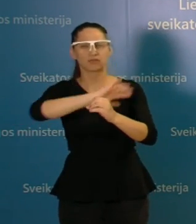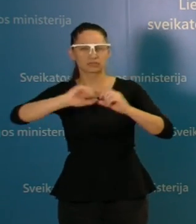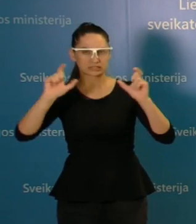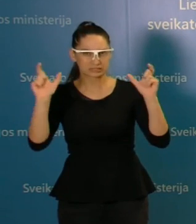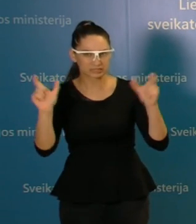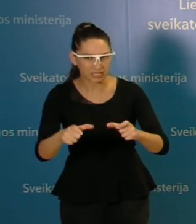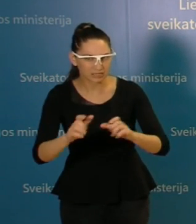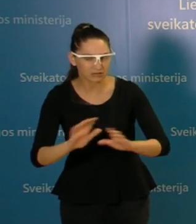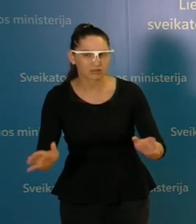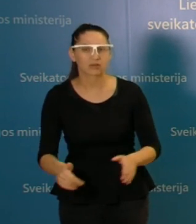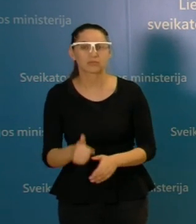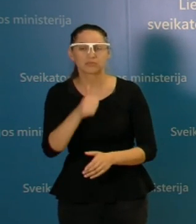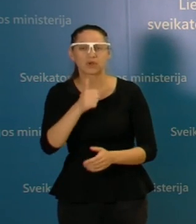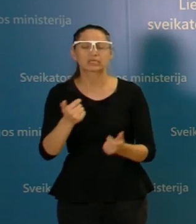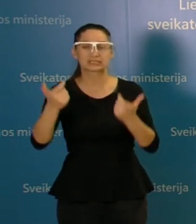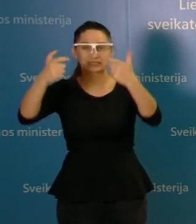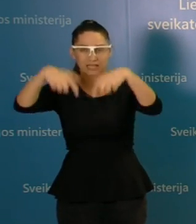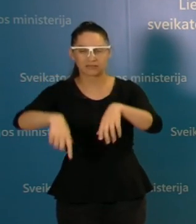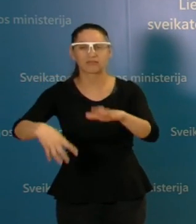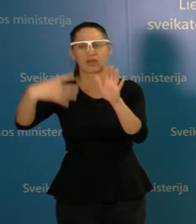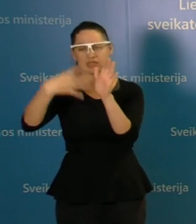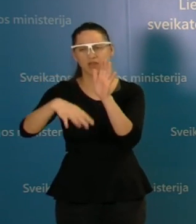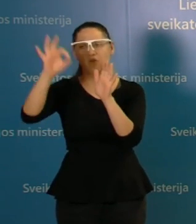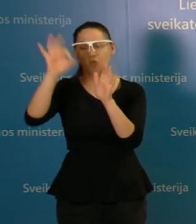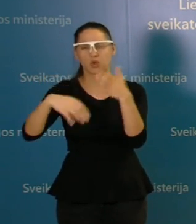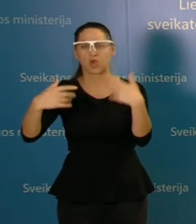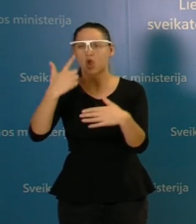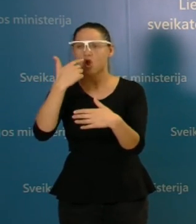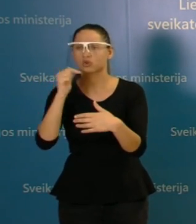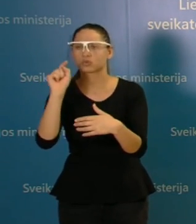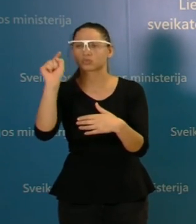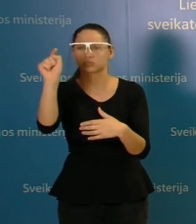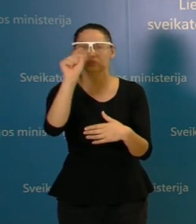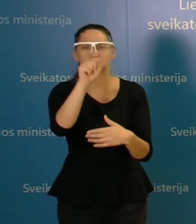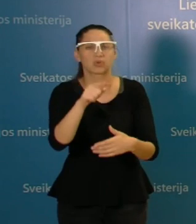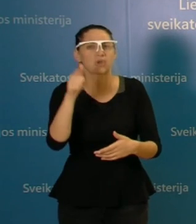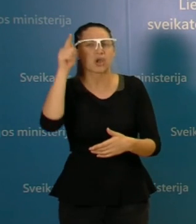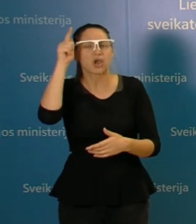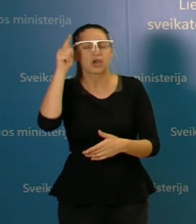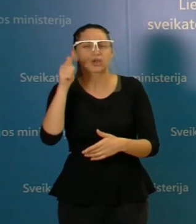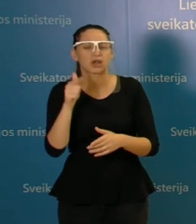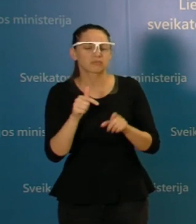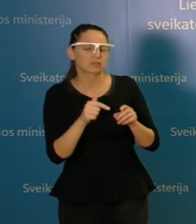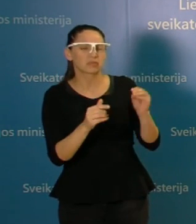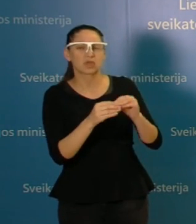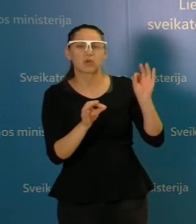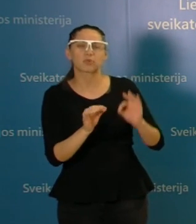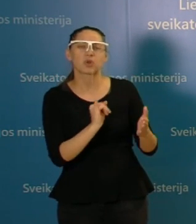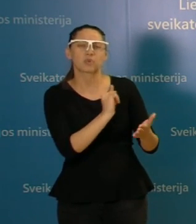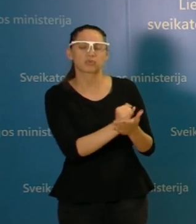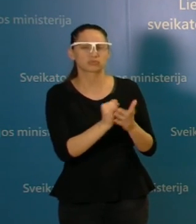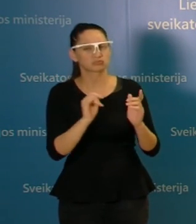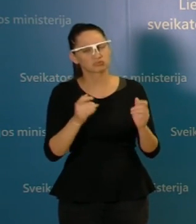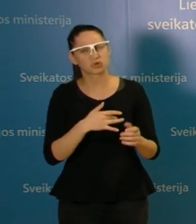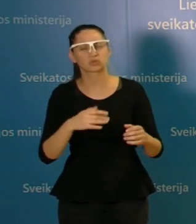90 procentų savyvaldybių, kurios patenka ir raudono zona, tai kokia beprasme jas taikyti lokaliai, galbūt ištektų tą metą nacionalinių